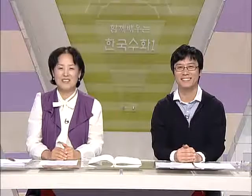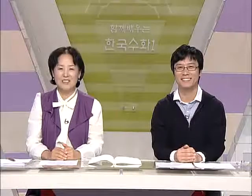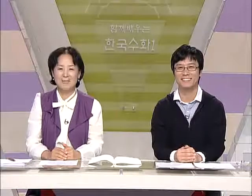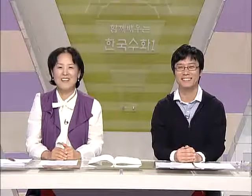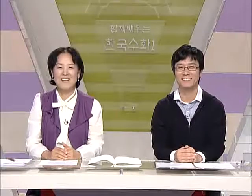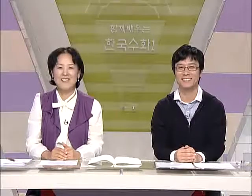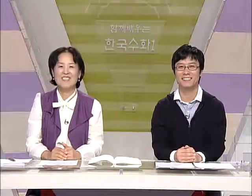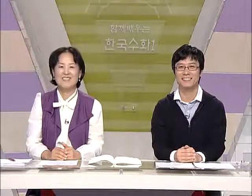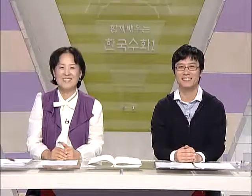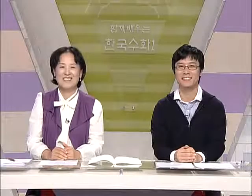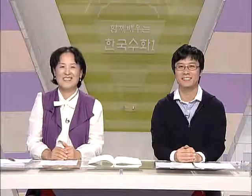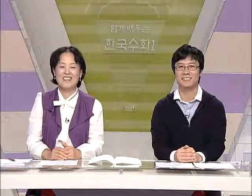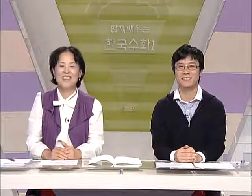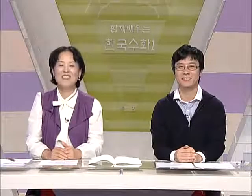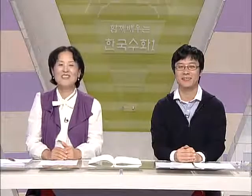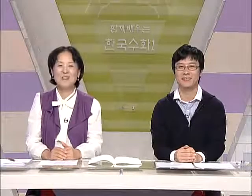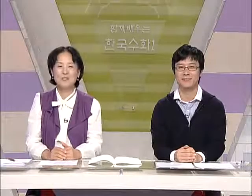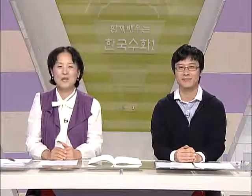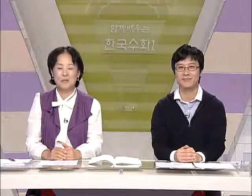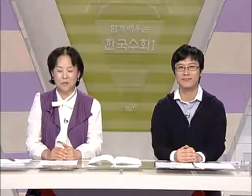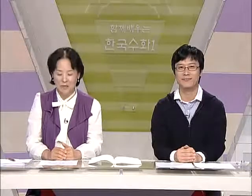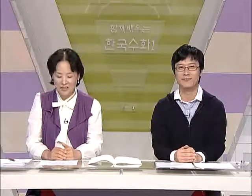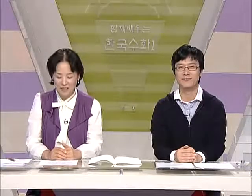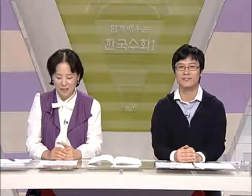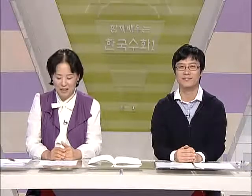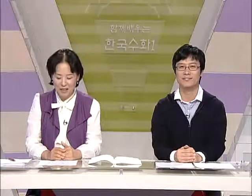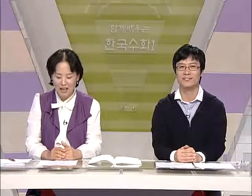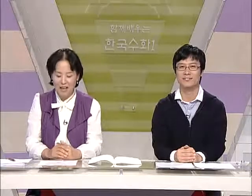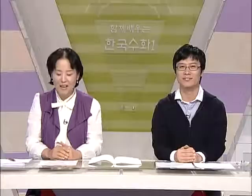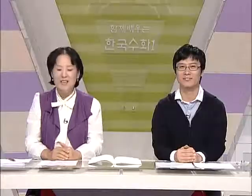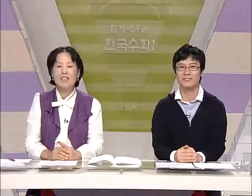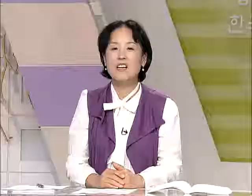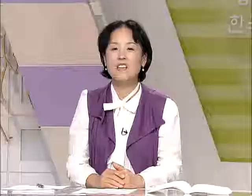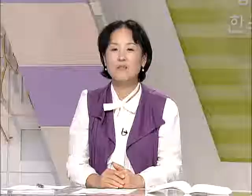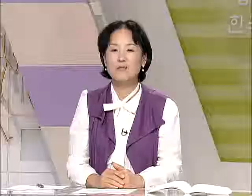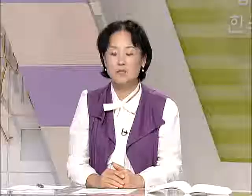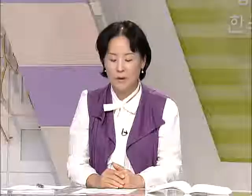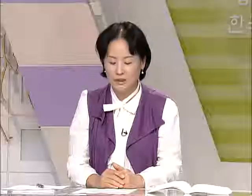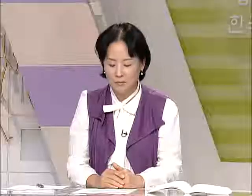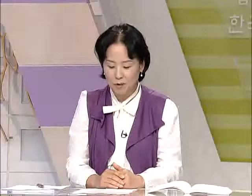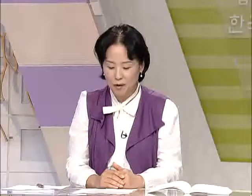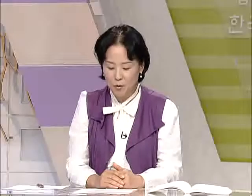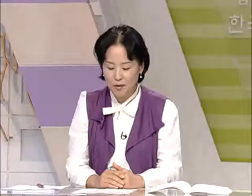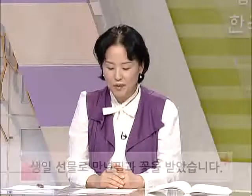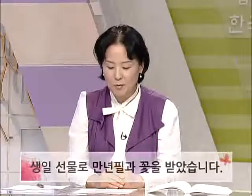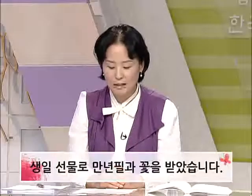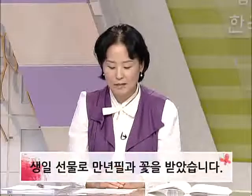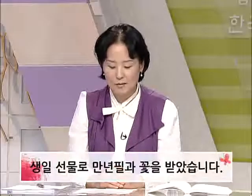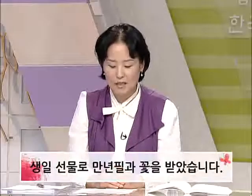않을까 싶네요. 이어지는 수화 배워보도록 하겠습니다. 생일 선물로 만년필과 꽃을 받았습니다.